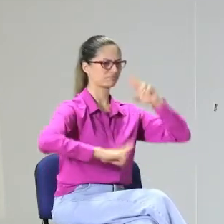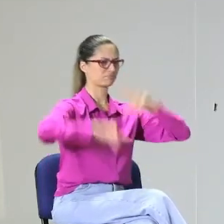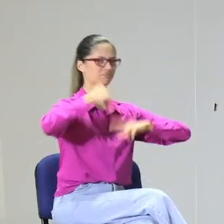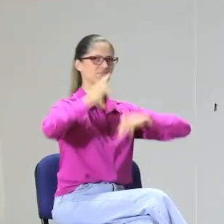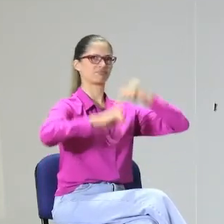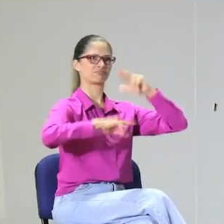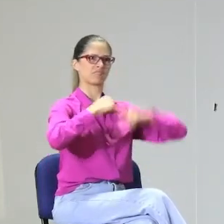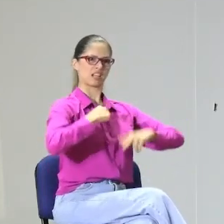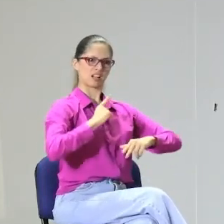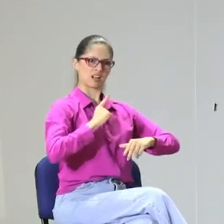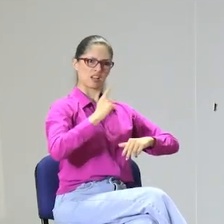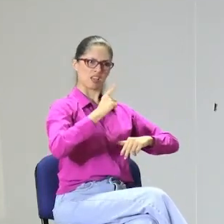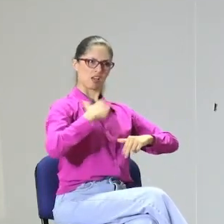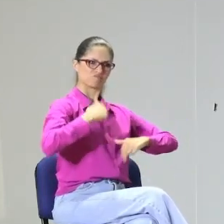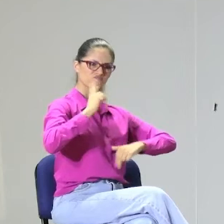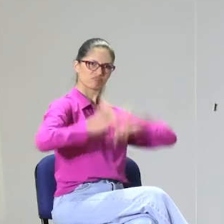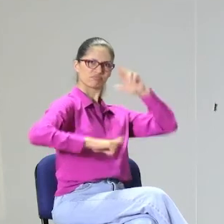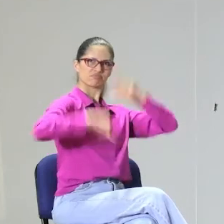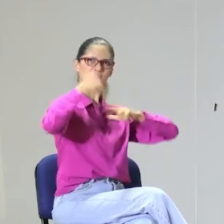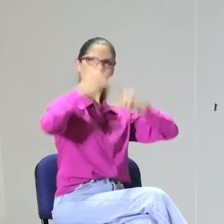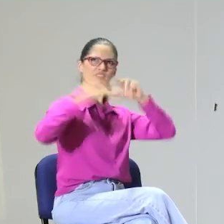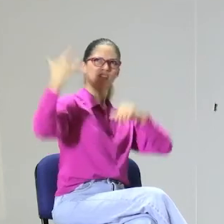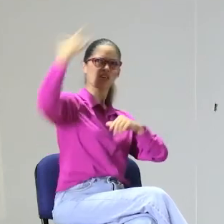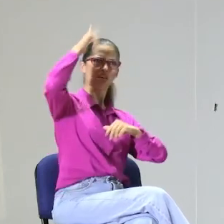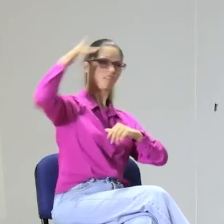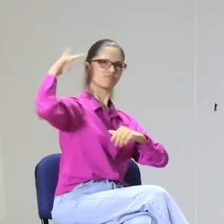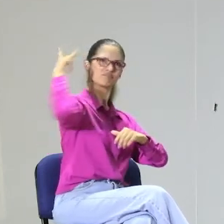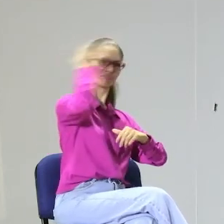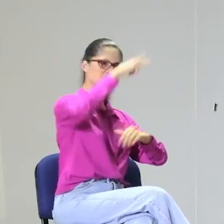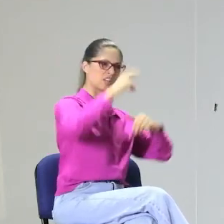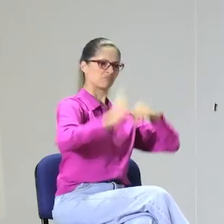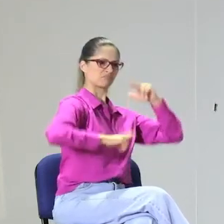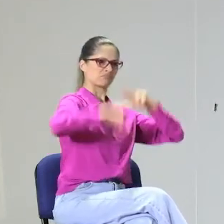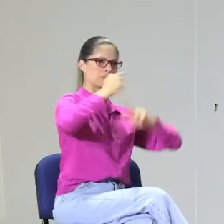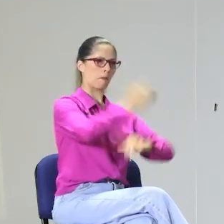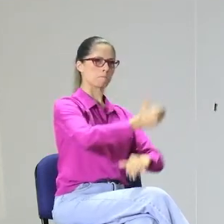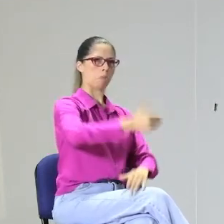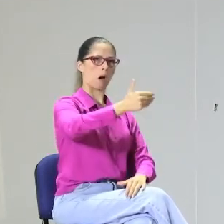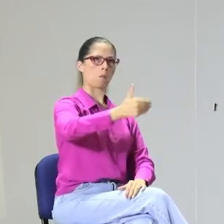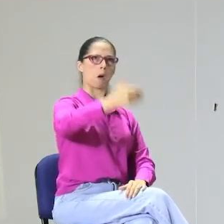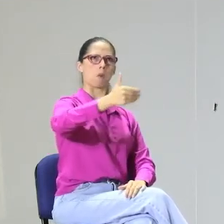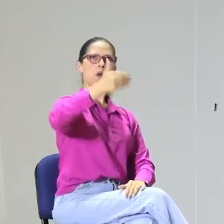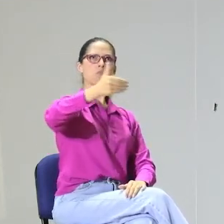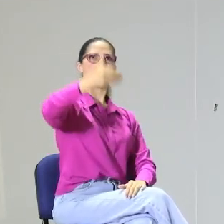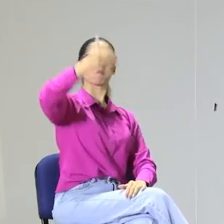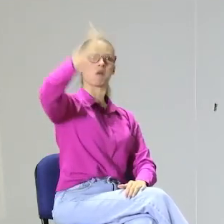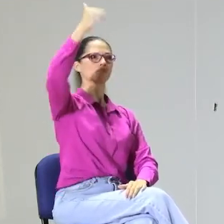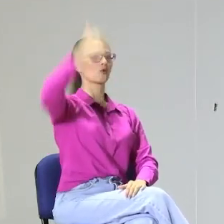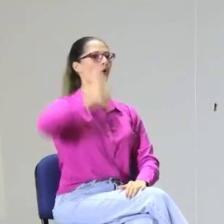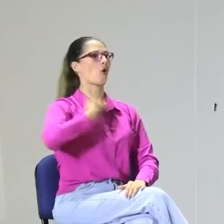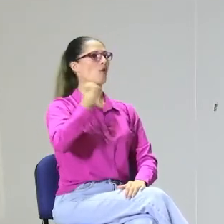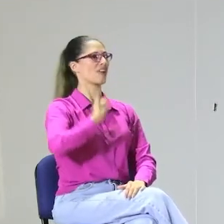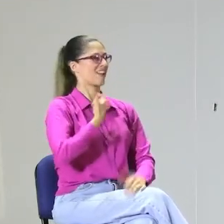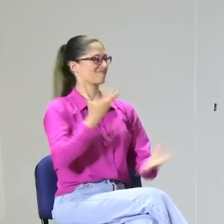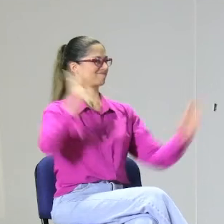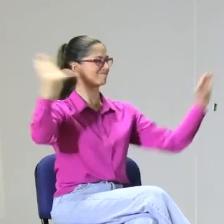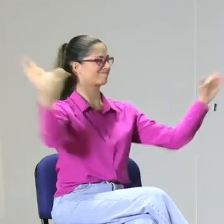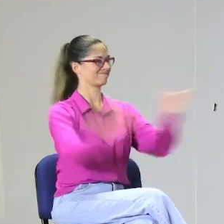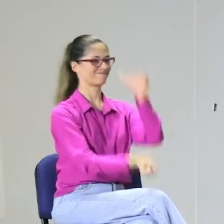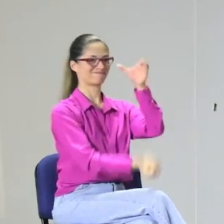futuro para ellos, para que en su desarrollo ellos puedan construir conocimiento, se puedan construir como líderes, puedan reconocer cuáles son